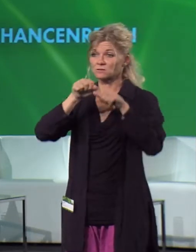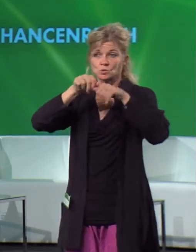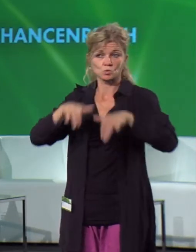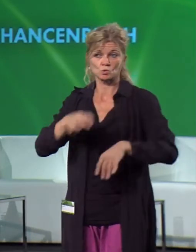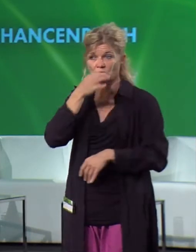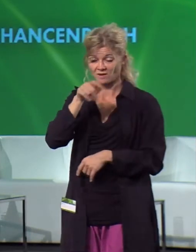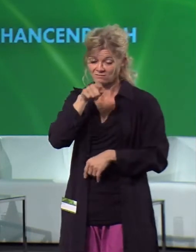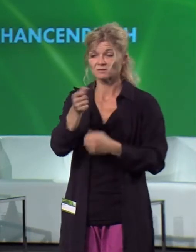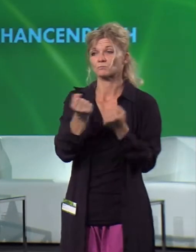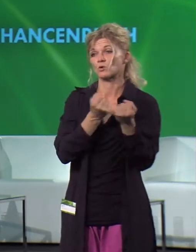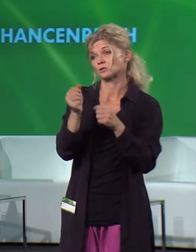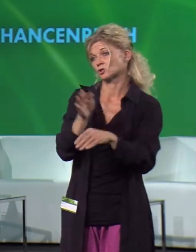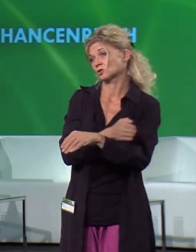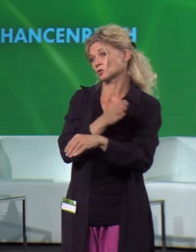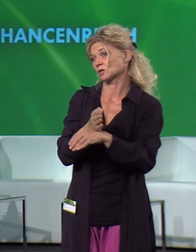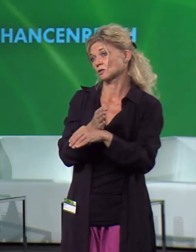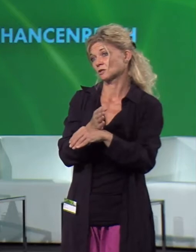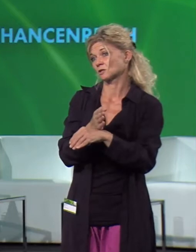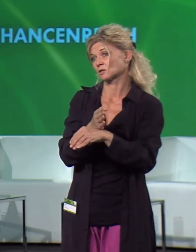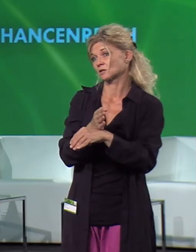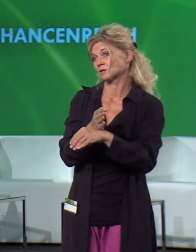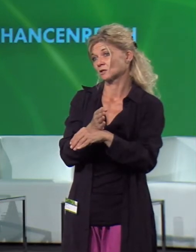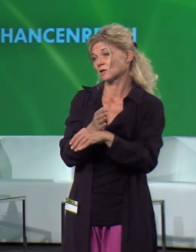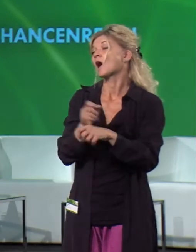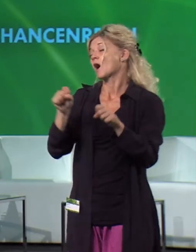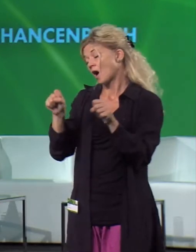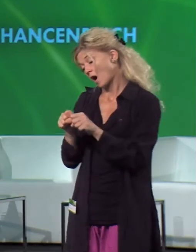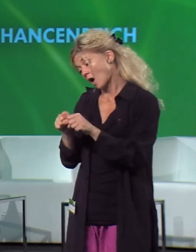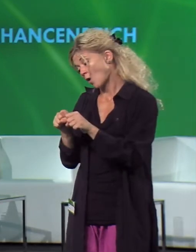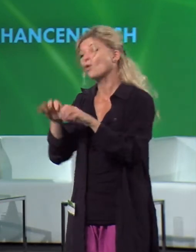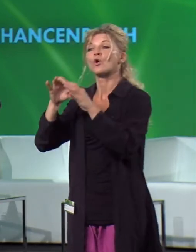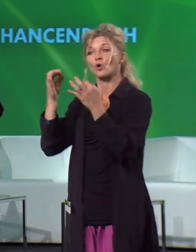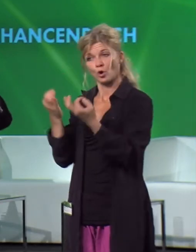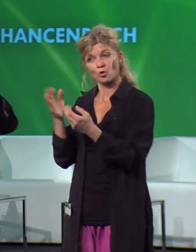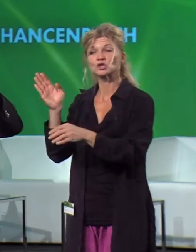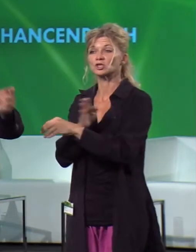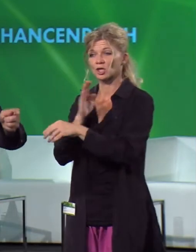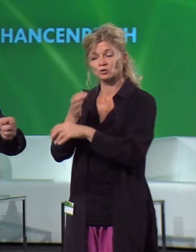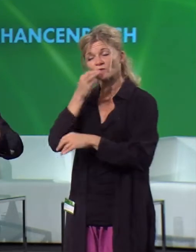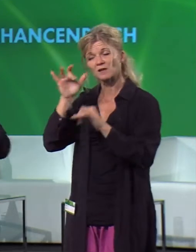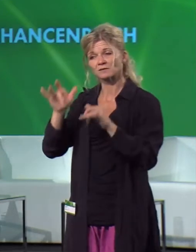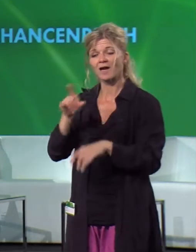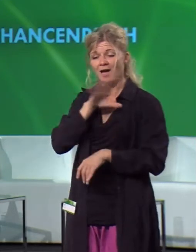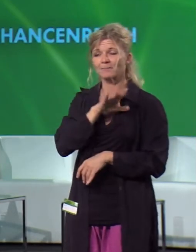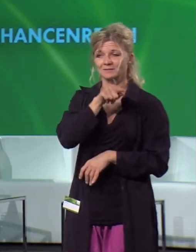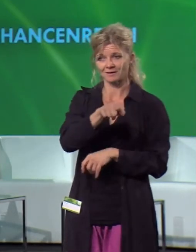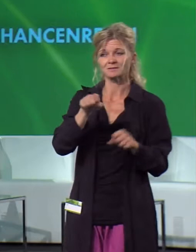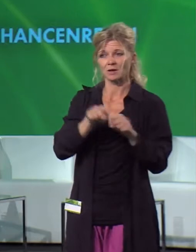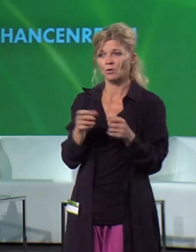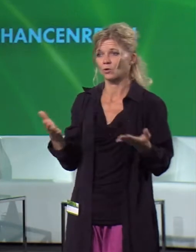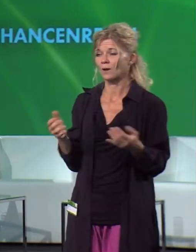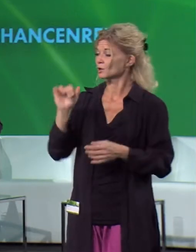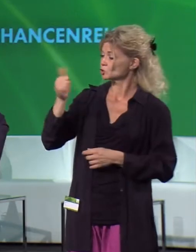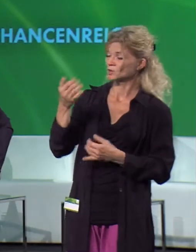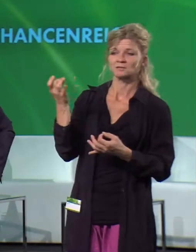entscheidende, neben ökologisch entscheidenden Fragen. Aber zunächst mal hier der Unterschied, erschöpfende und sich nicht erschöpfende